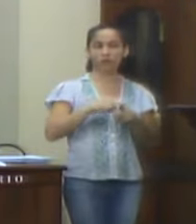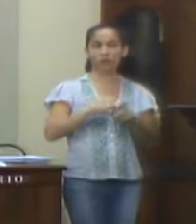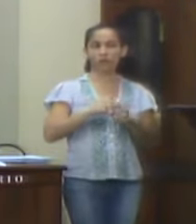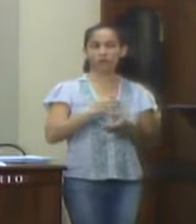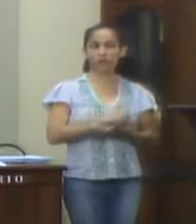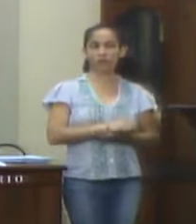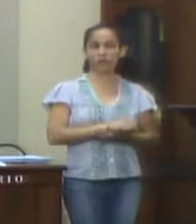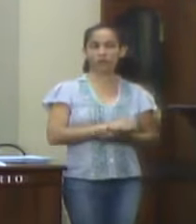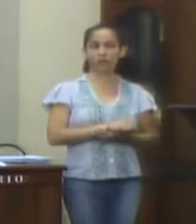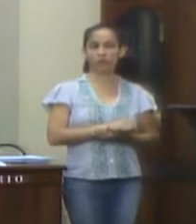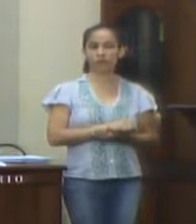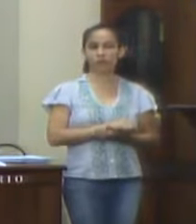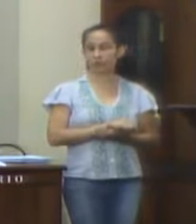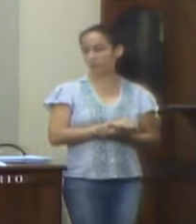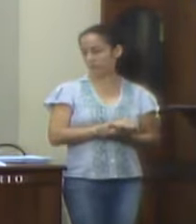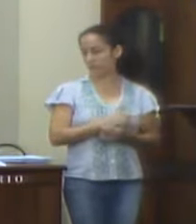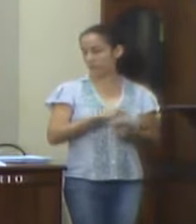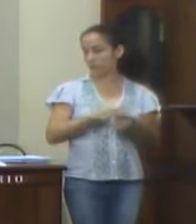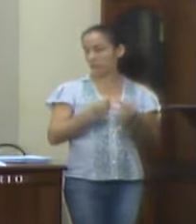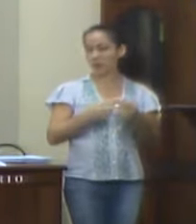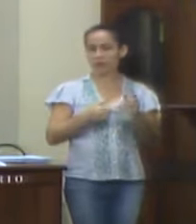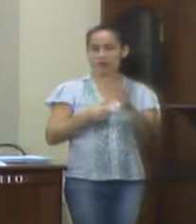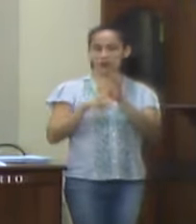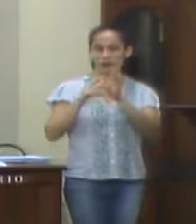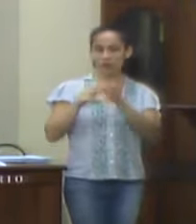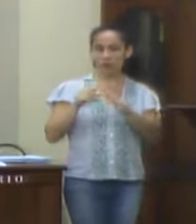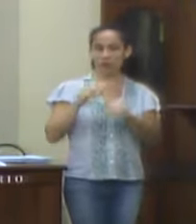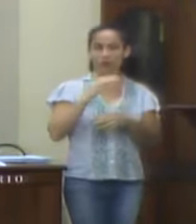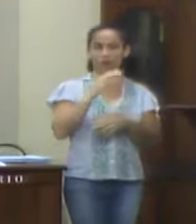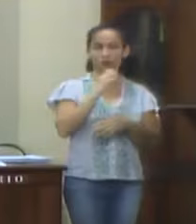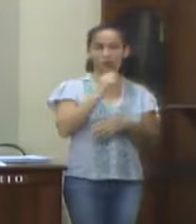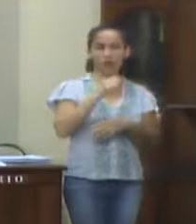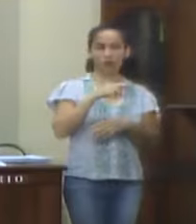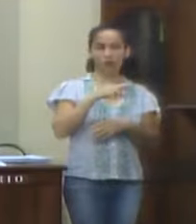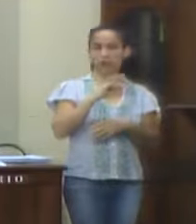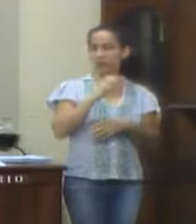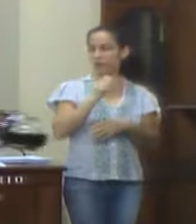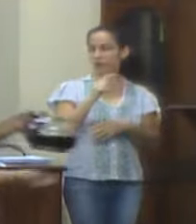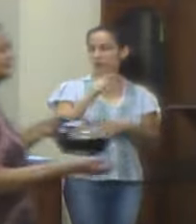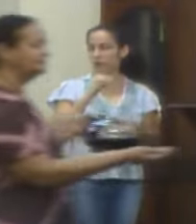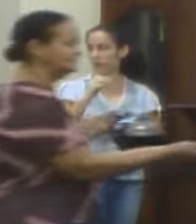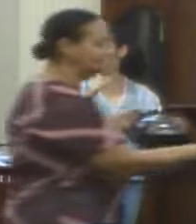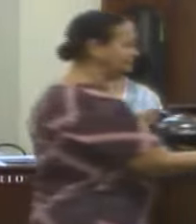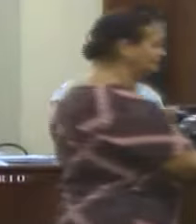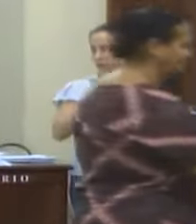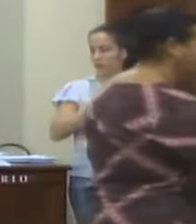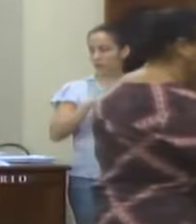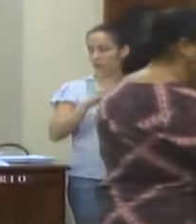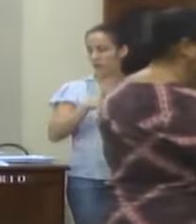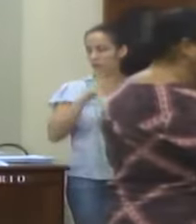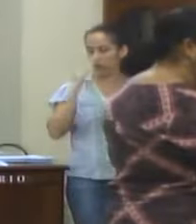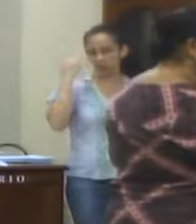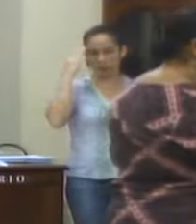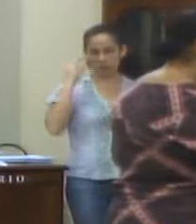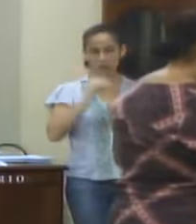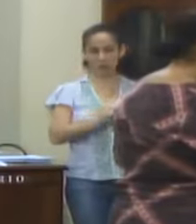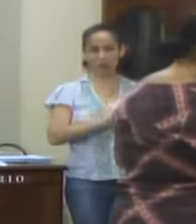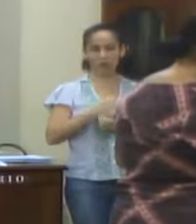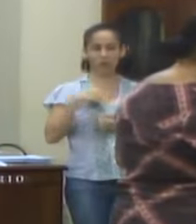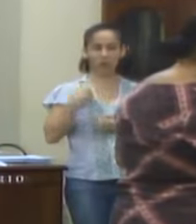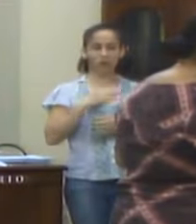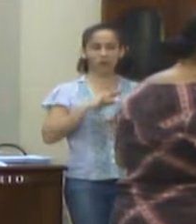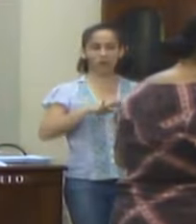precedentes relativos aos municípios de Cantagalo e São Fidelis. Neste entendimento, justo entendemos o